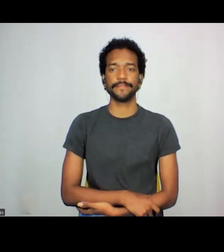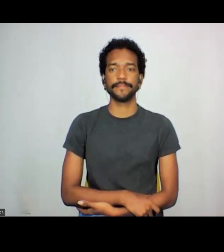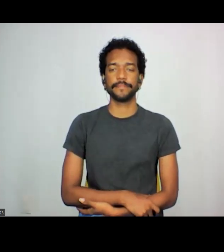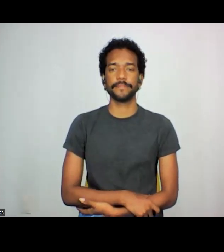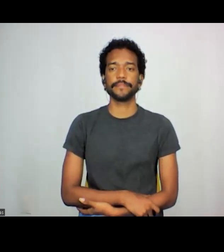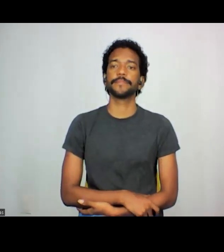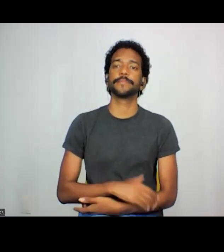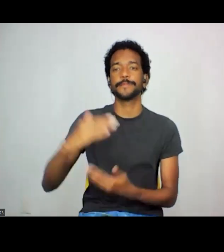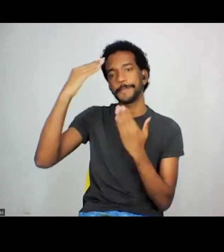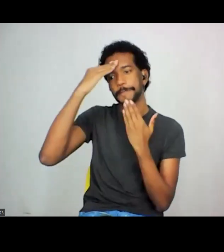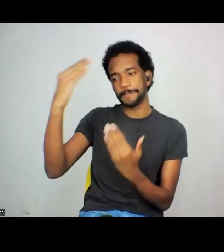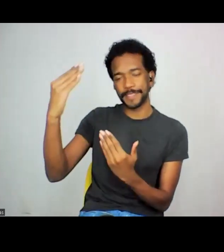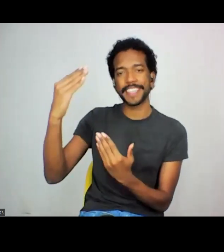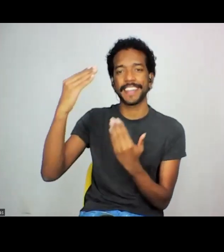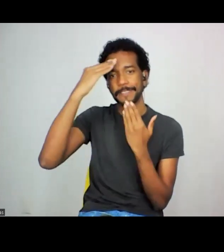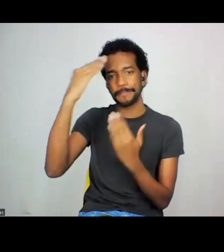Obrigado, Vanessa.